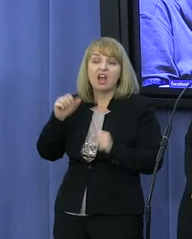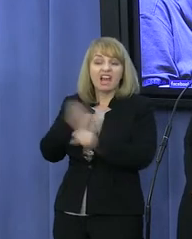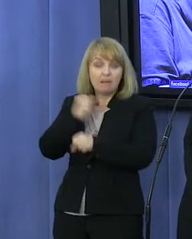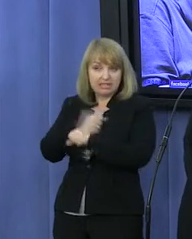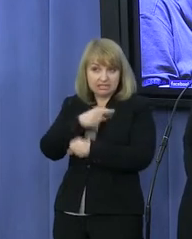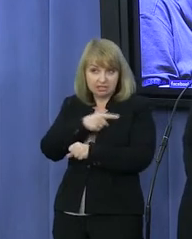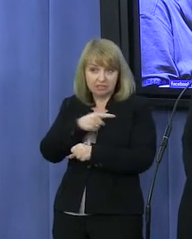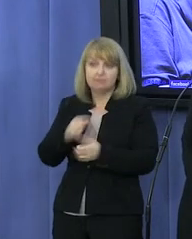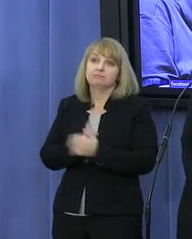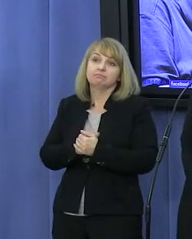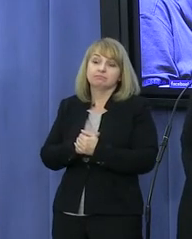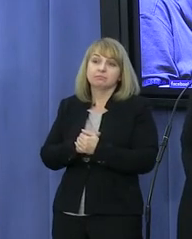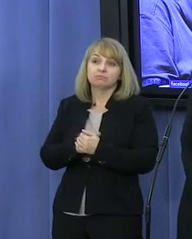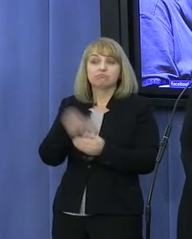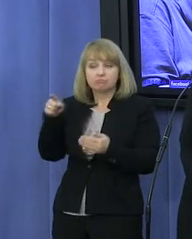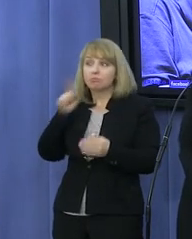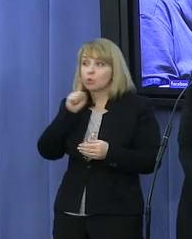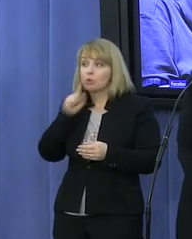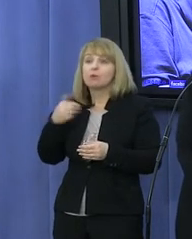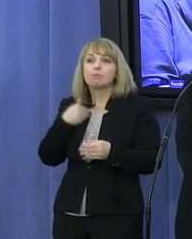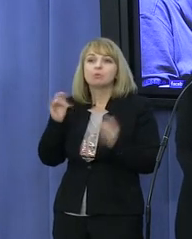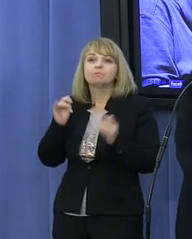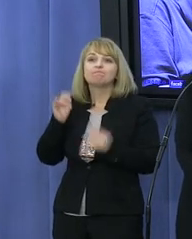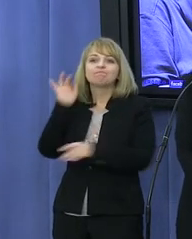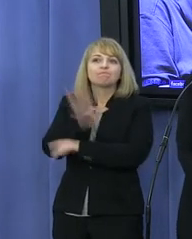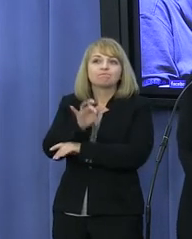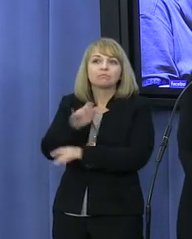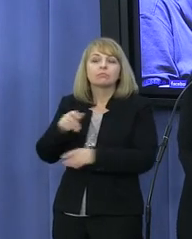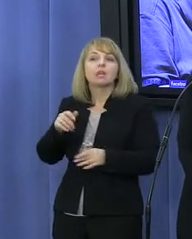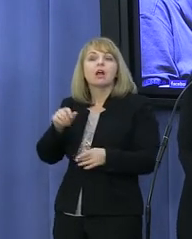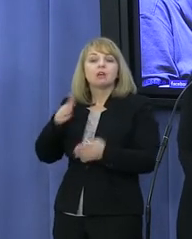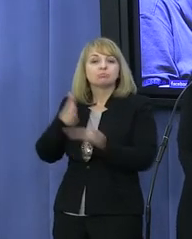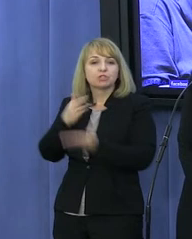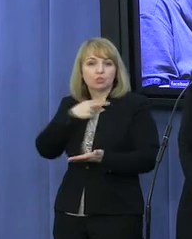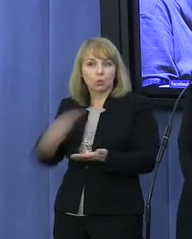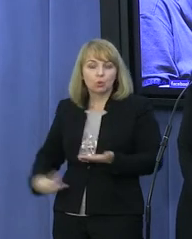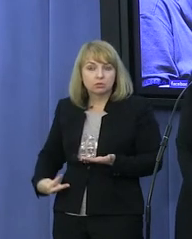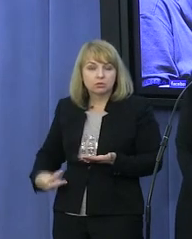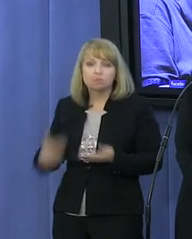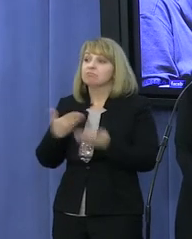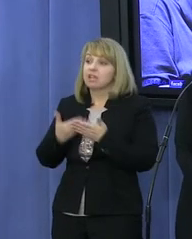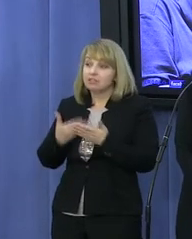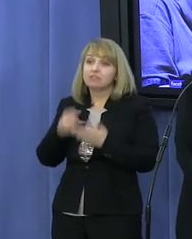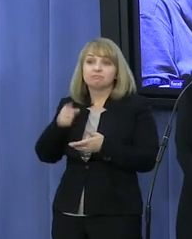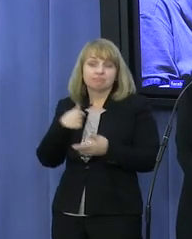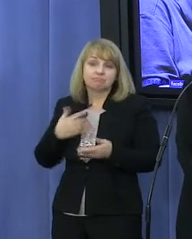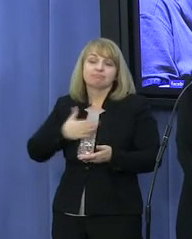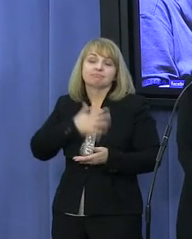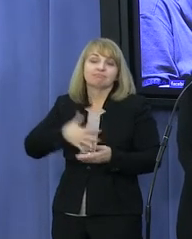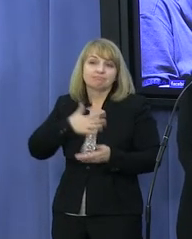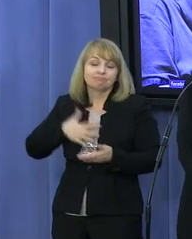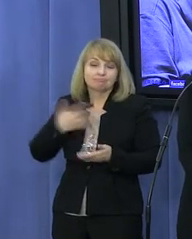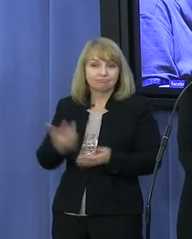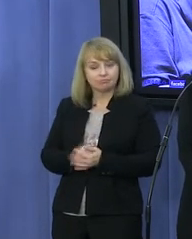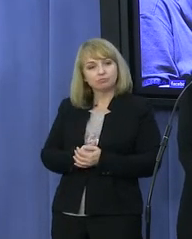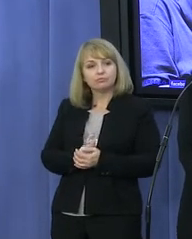Michał Kamiński został też dotknięty przez premiera Tuska. Andrzej Buzych, Media Elektroniczny. Sugeriujecie Państwo,